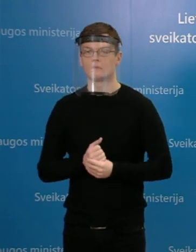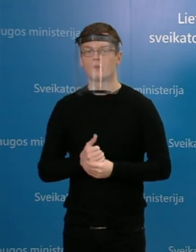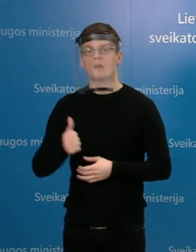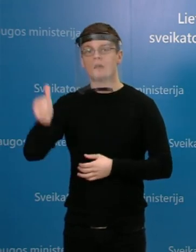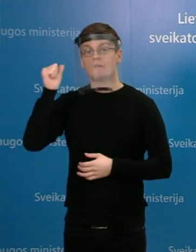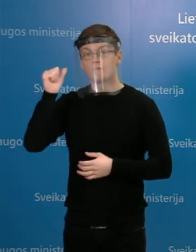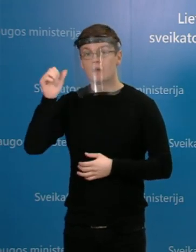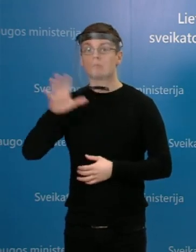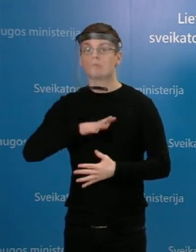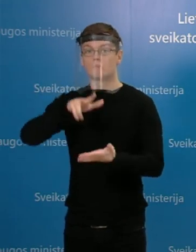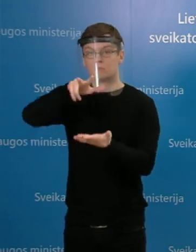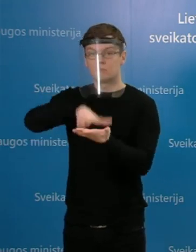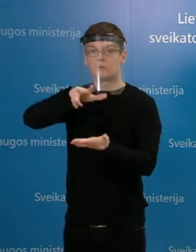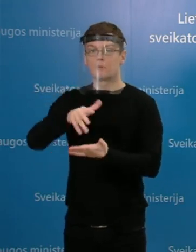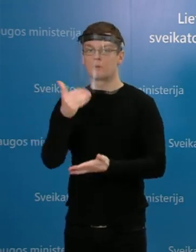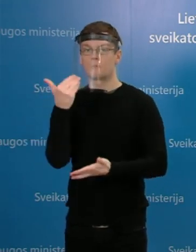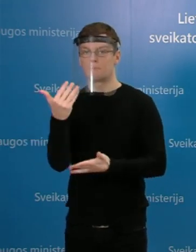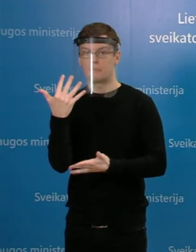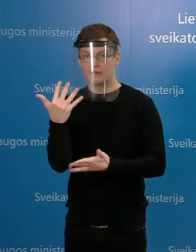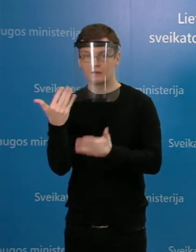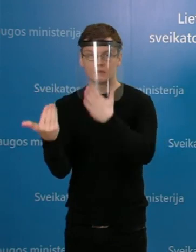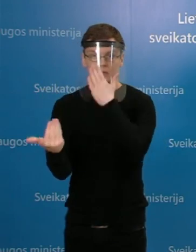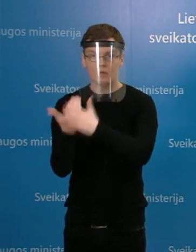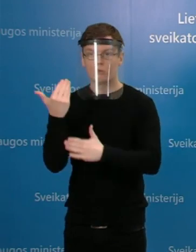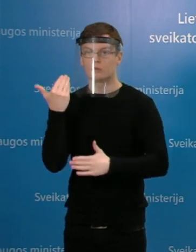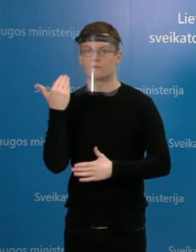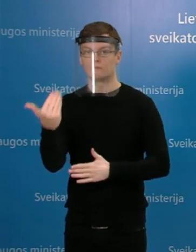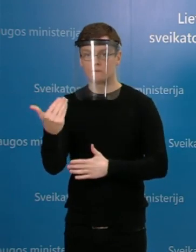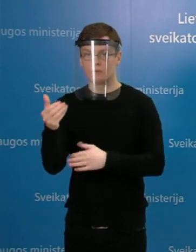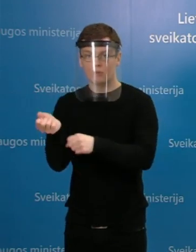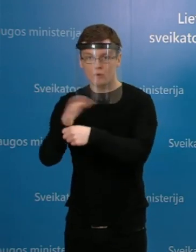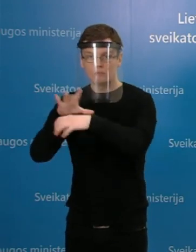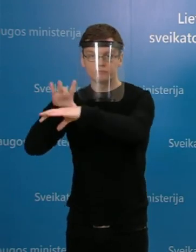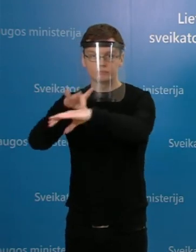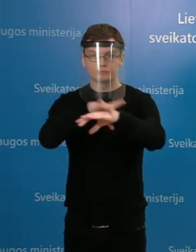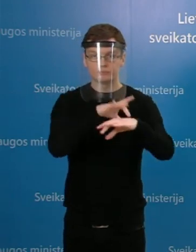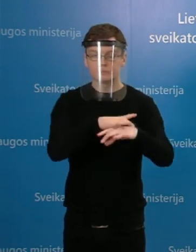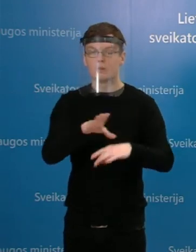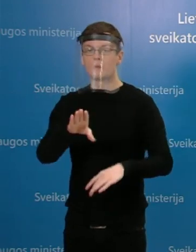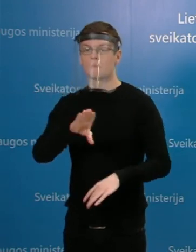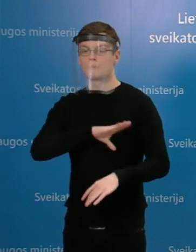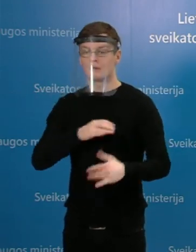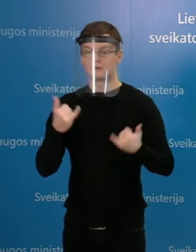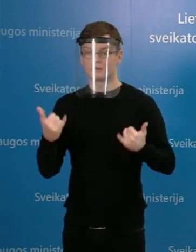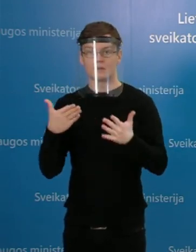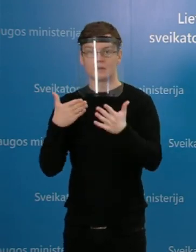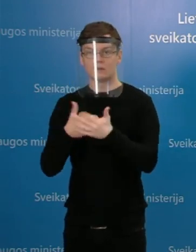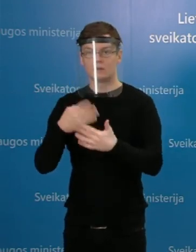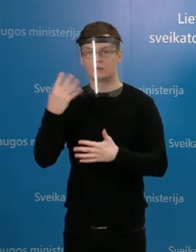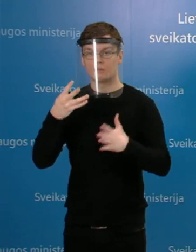patvirtinti penki nauji ligos atvejai. Mirė iki šios dienos 48